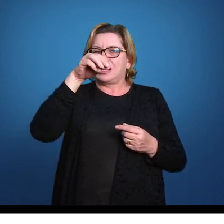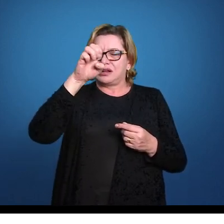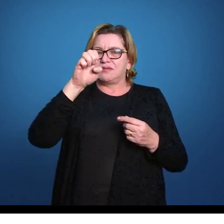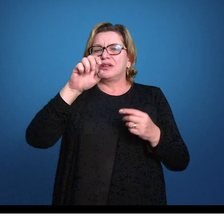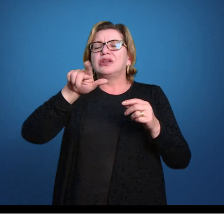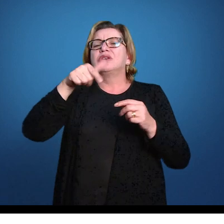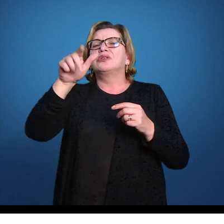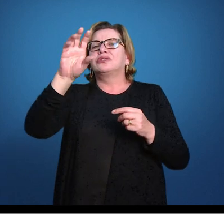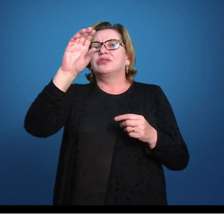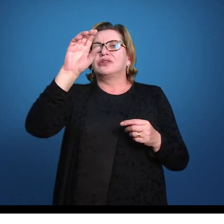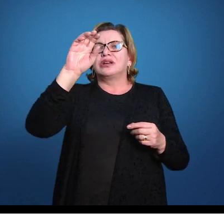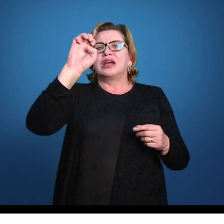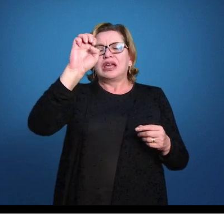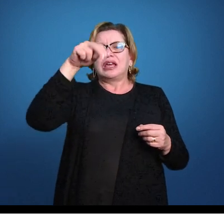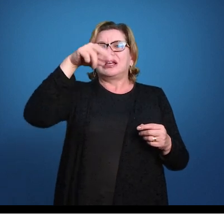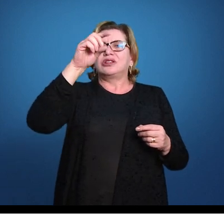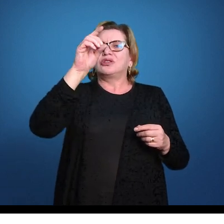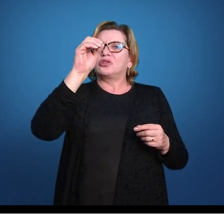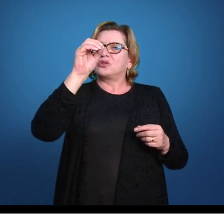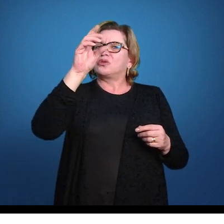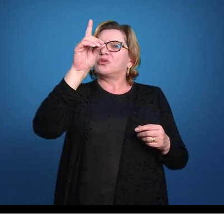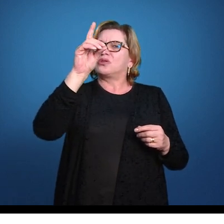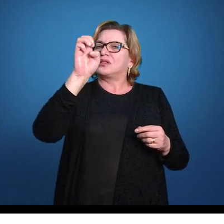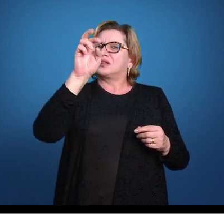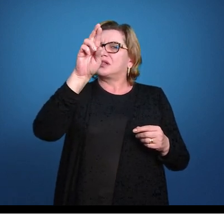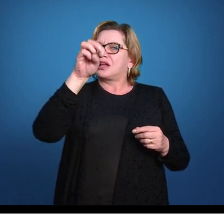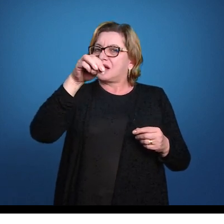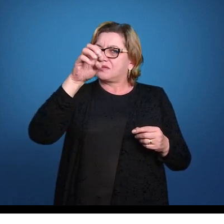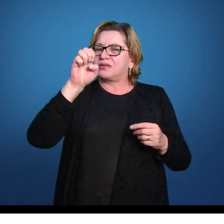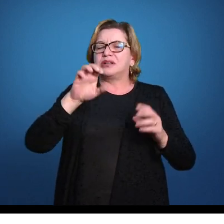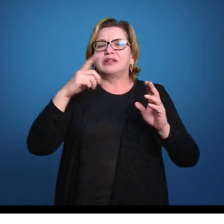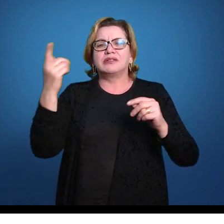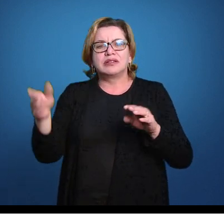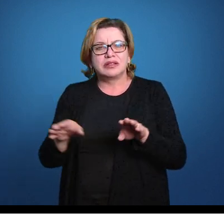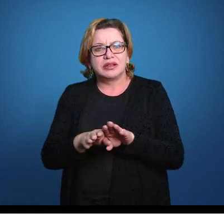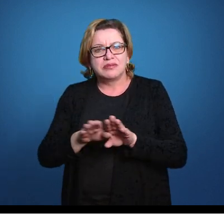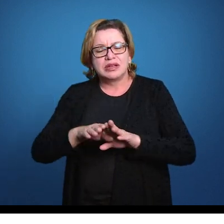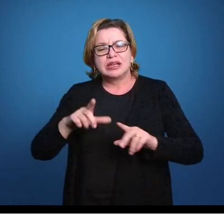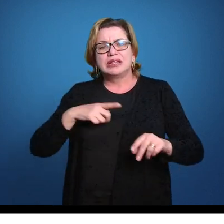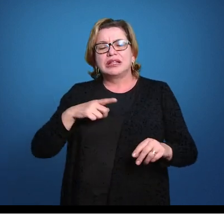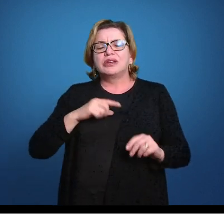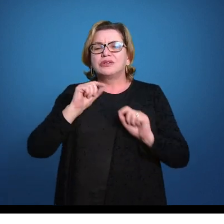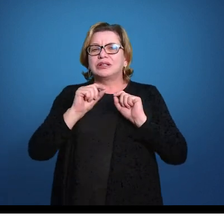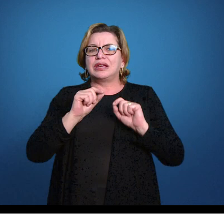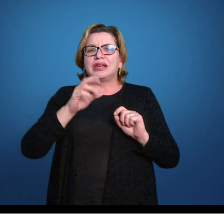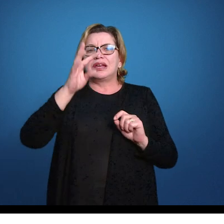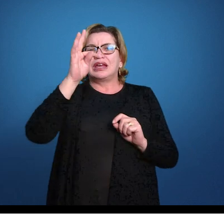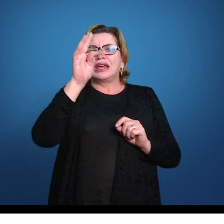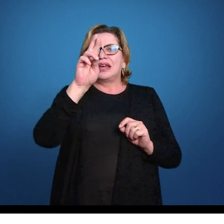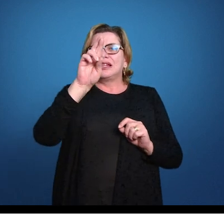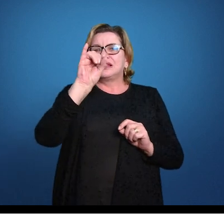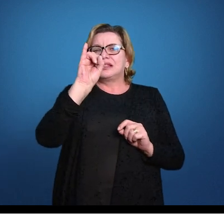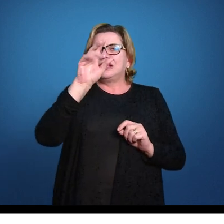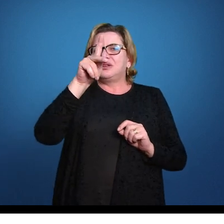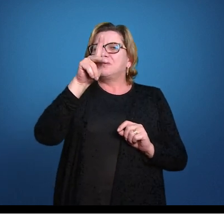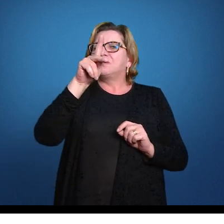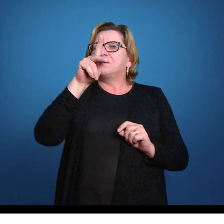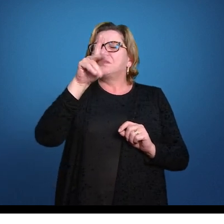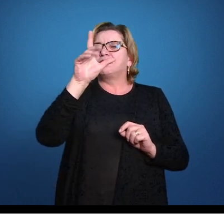quitenóforos, também vistos lá na Zoologia 1 e por animais que são triploblásticos, ou seja, aqueles que tem três folhetos